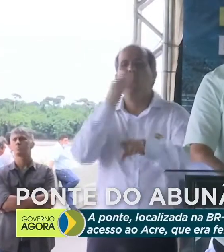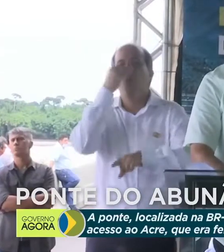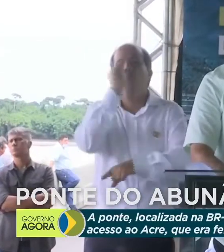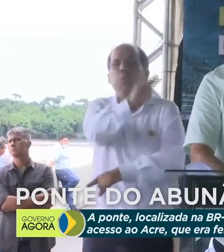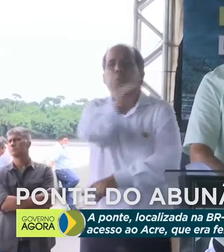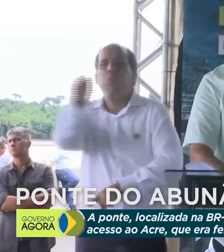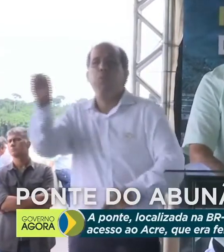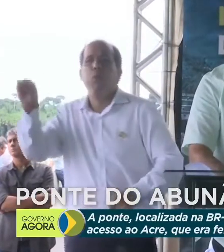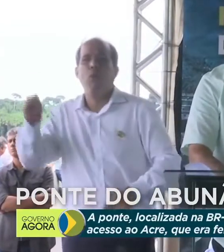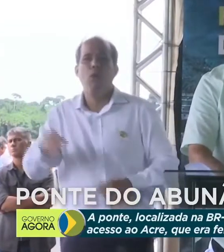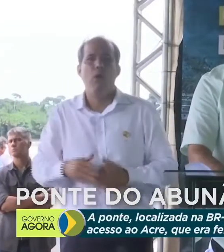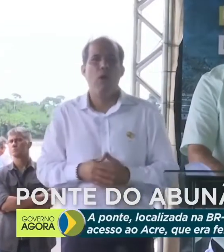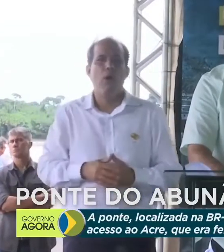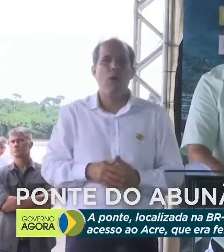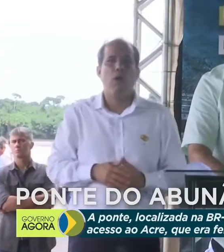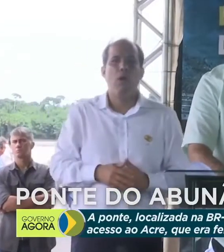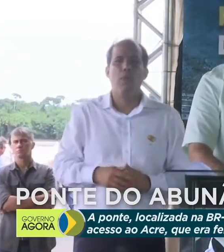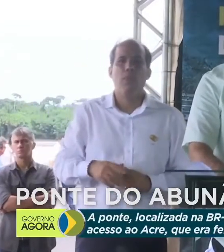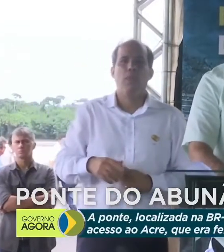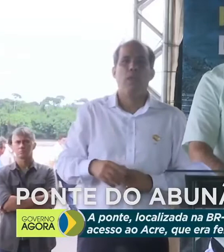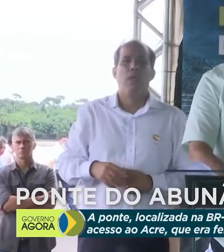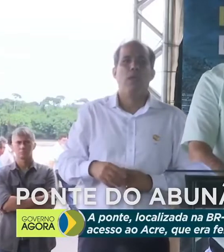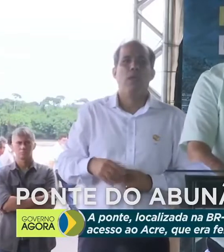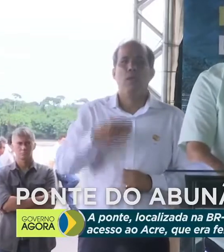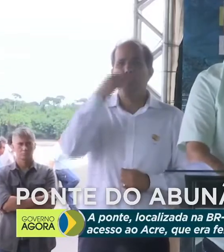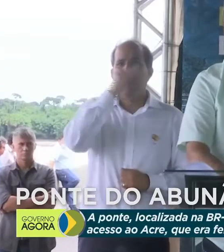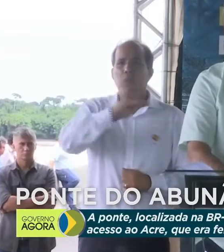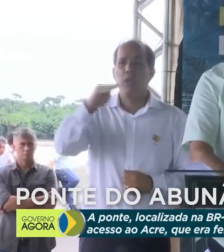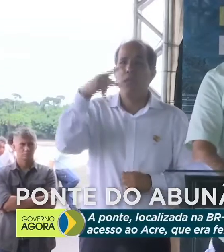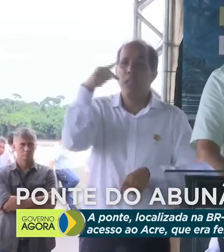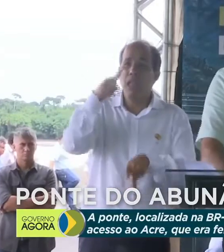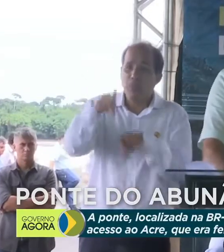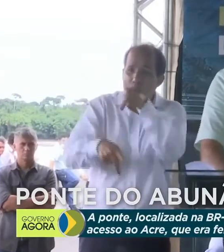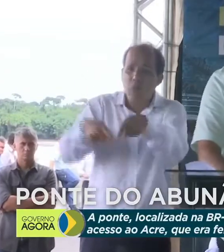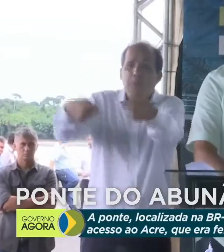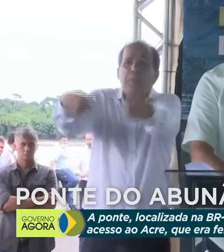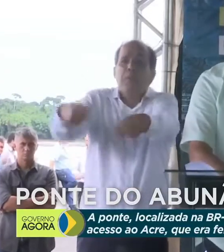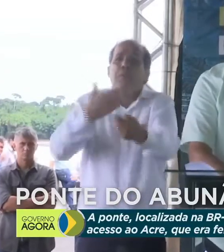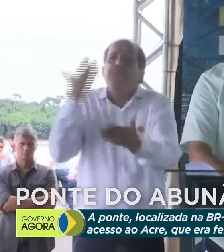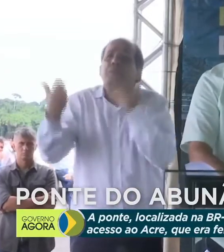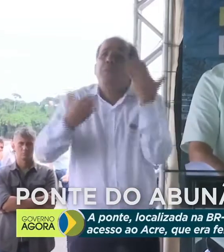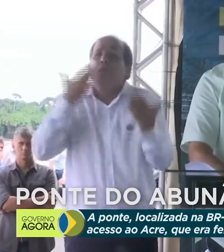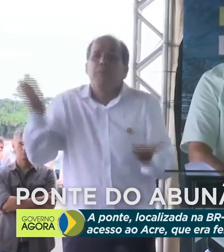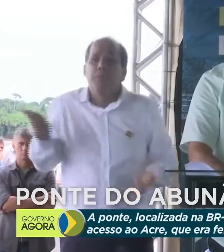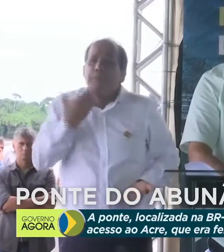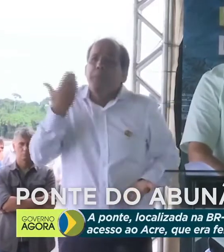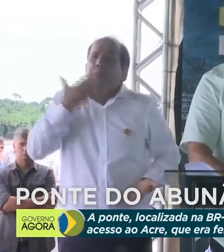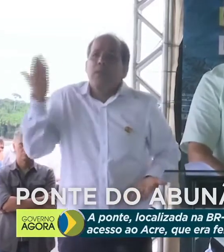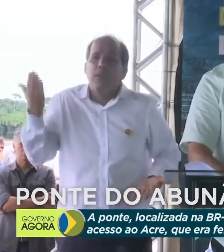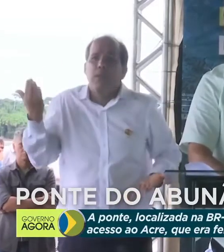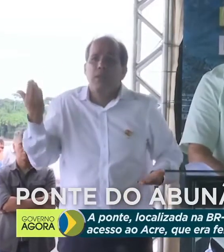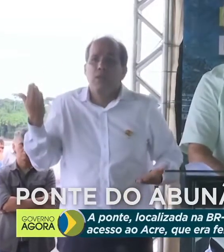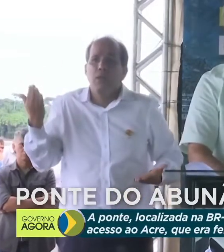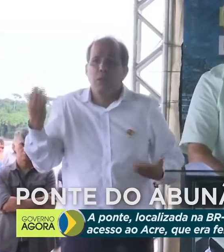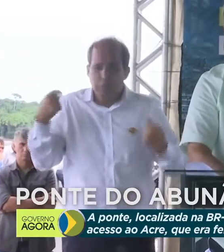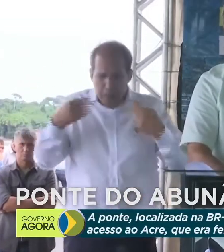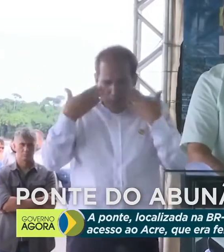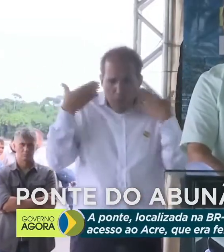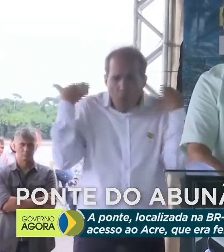para as necessidades do nosso povo. Nós temos que nos apresentar,